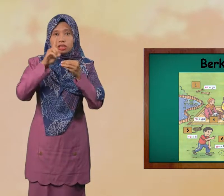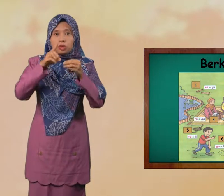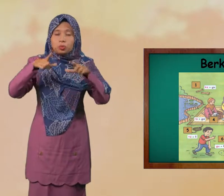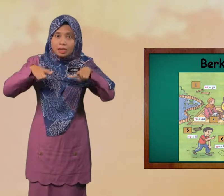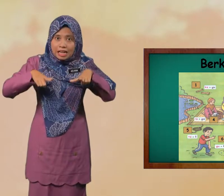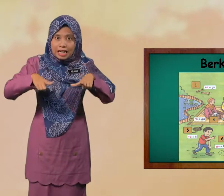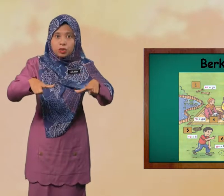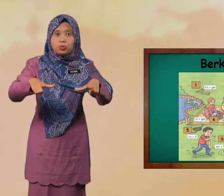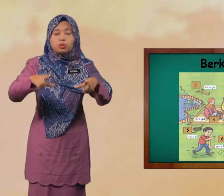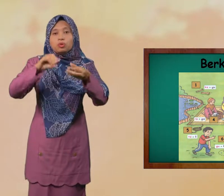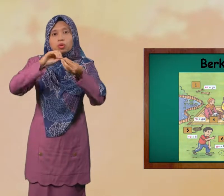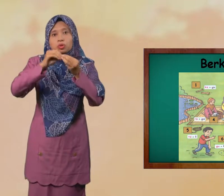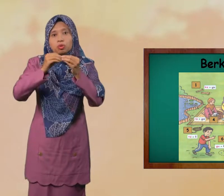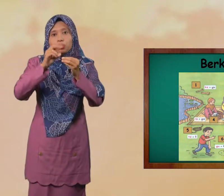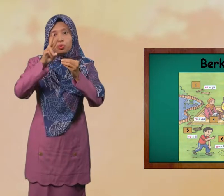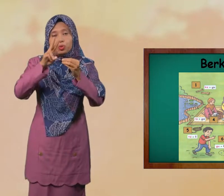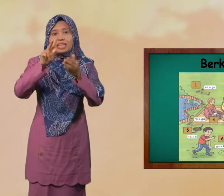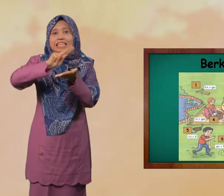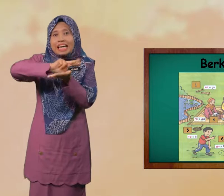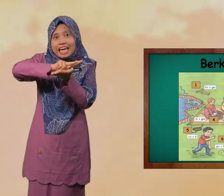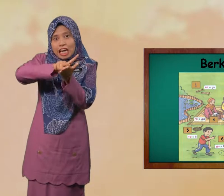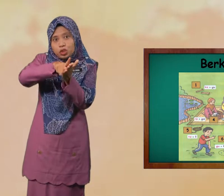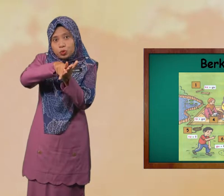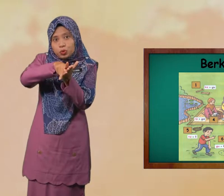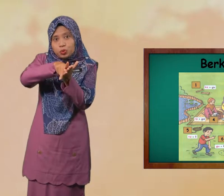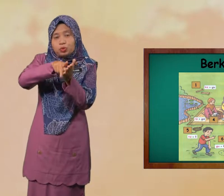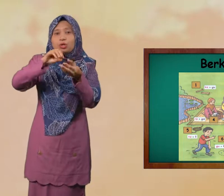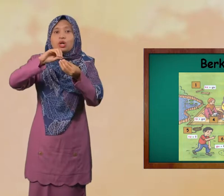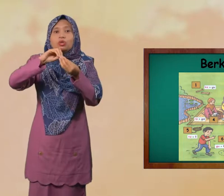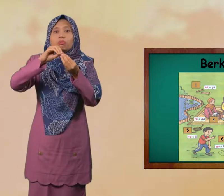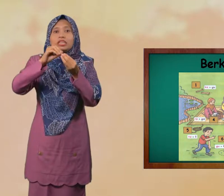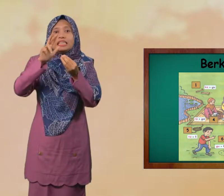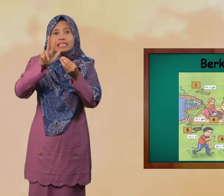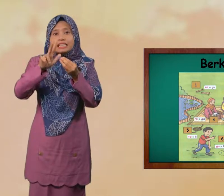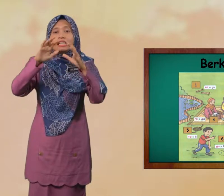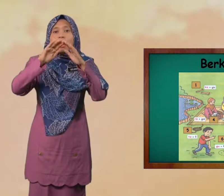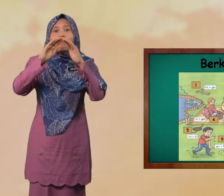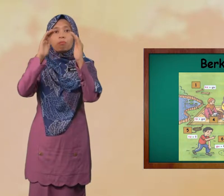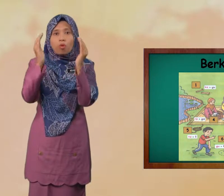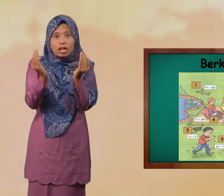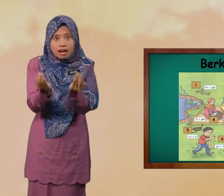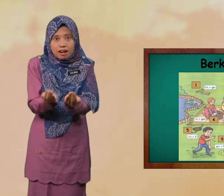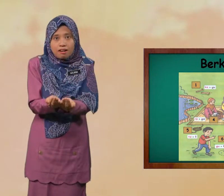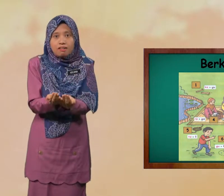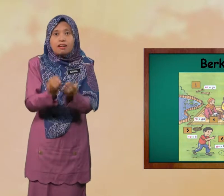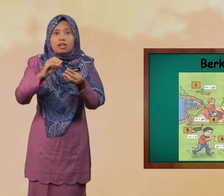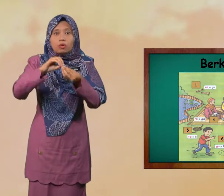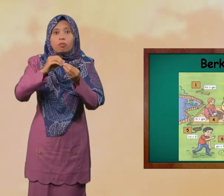Satu Kayu Nombor Dua Keju Nombor Tiga Bola Nombor